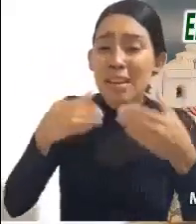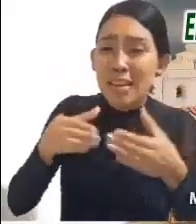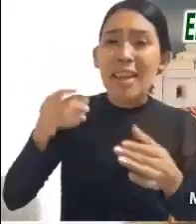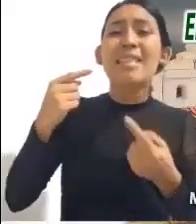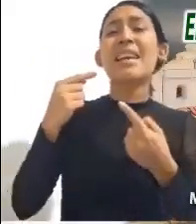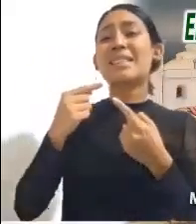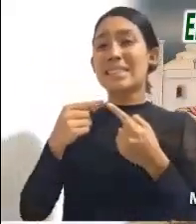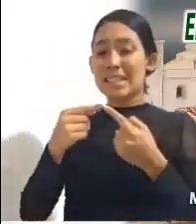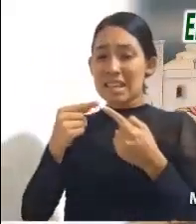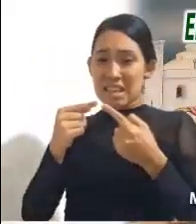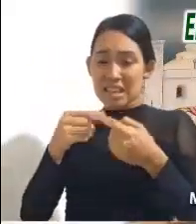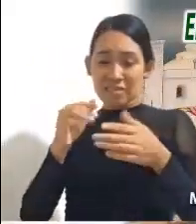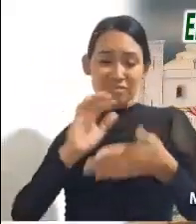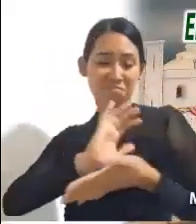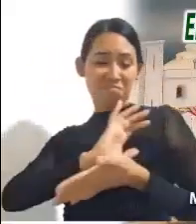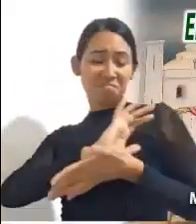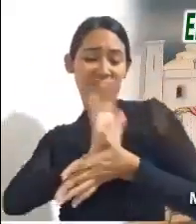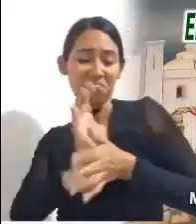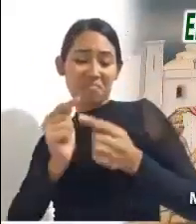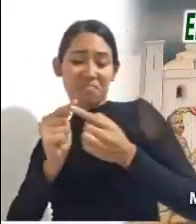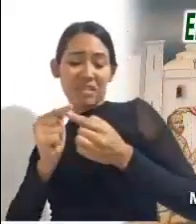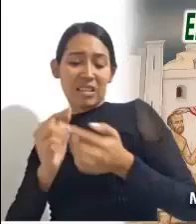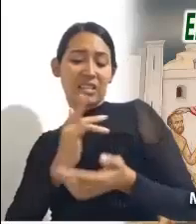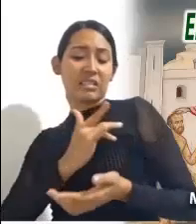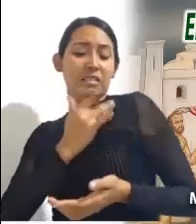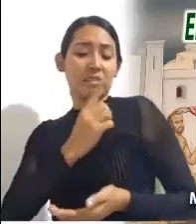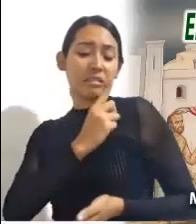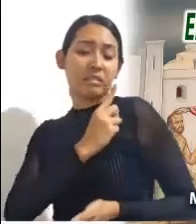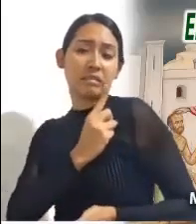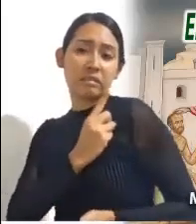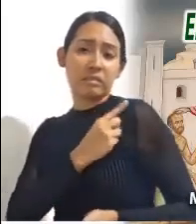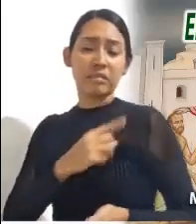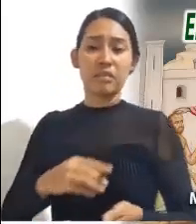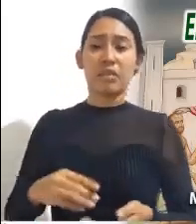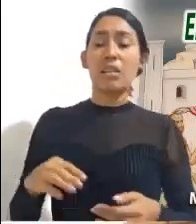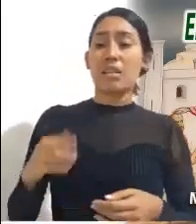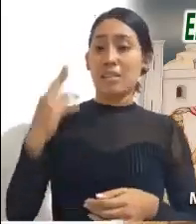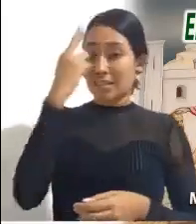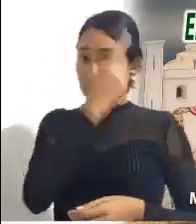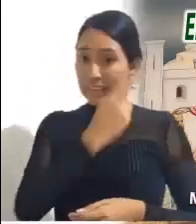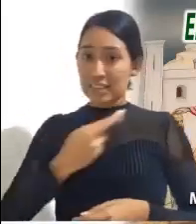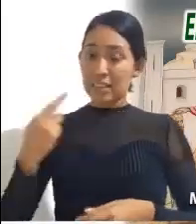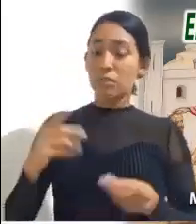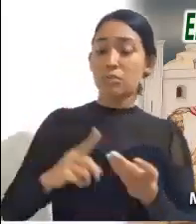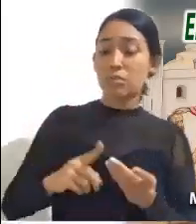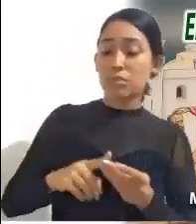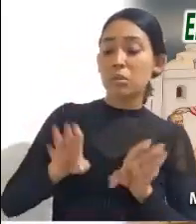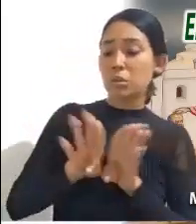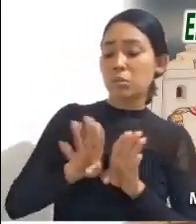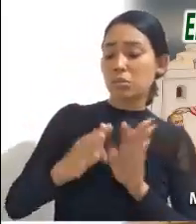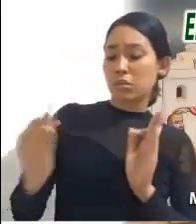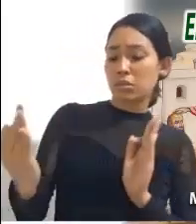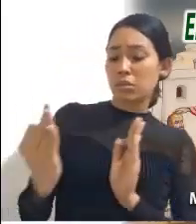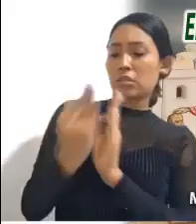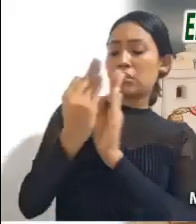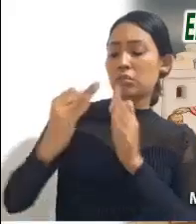¿A quién rechazamos o hemos hecho sentir solo y aislado? Revisemos delante de Jesús.